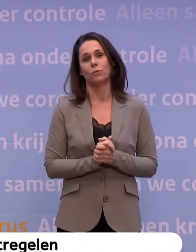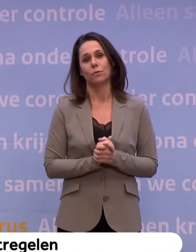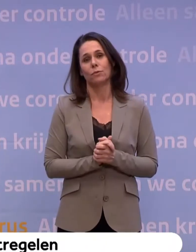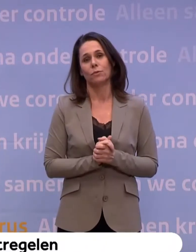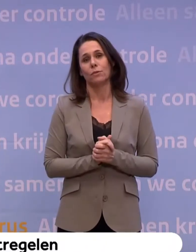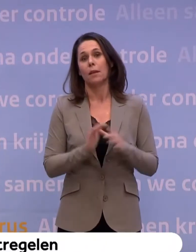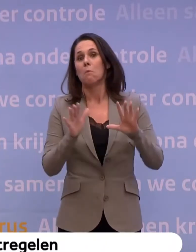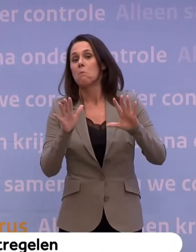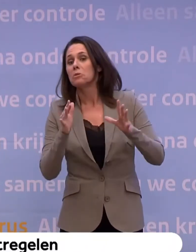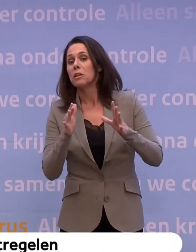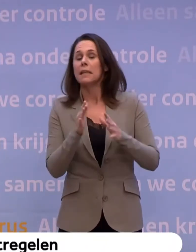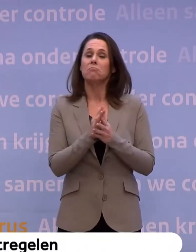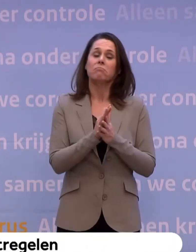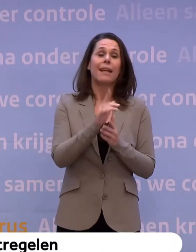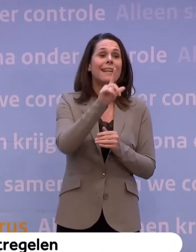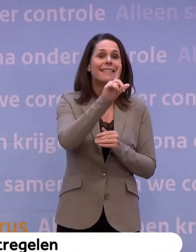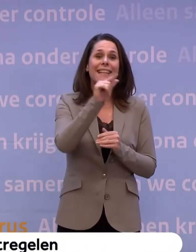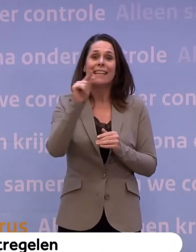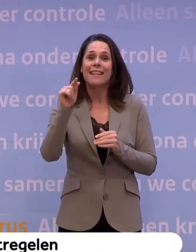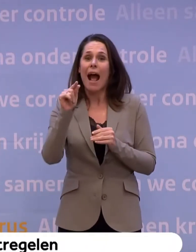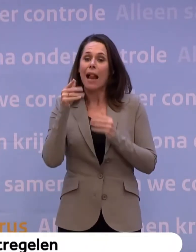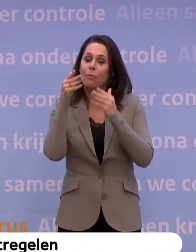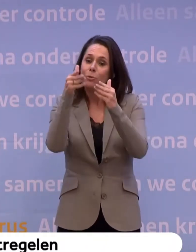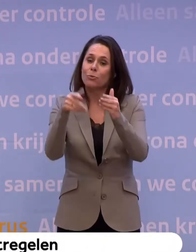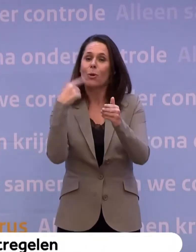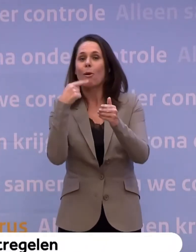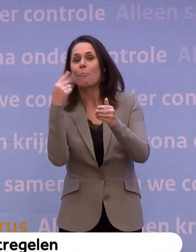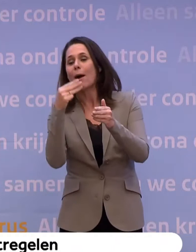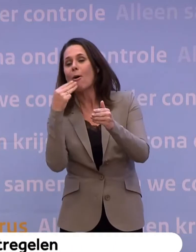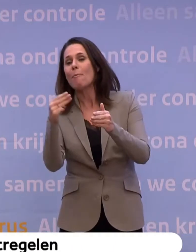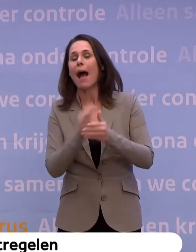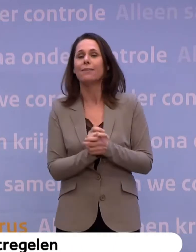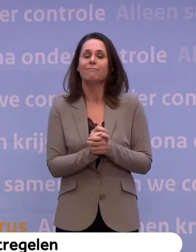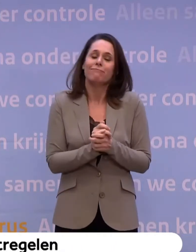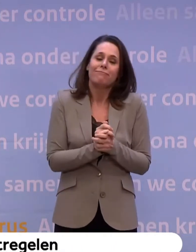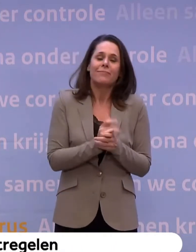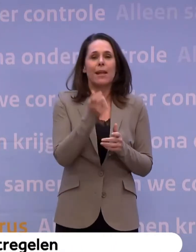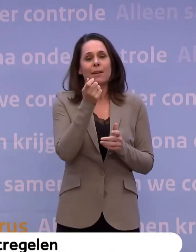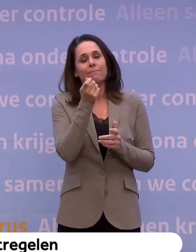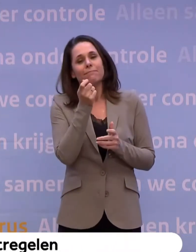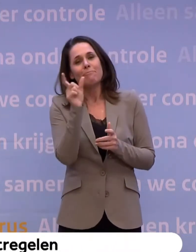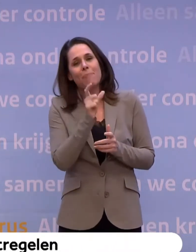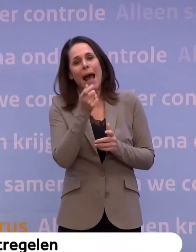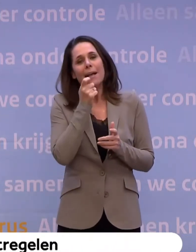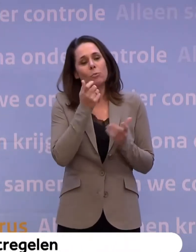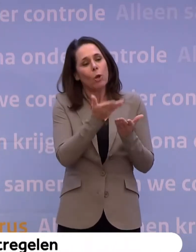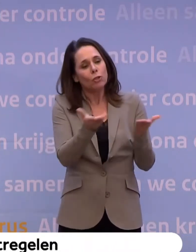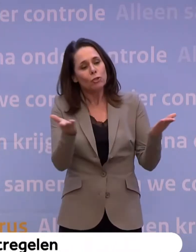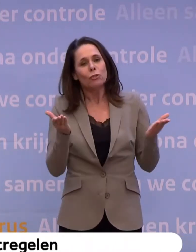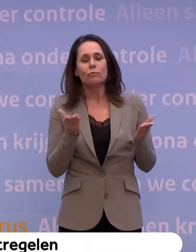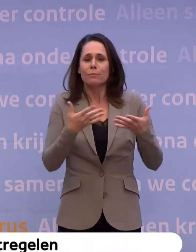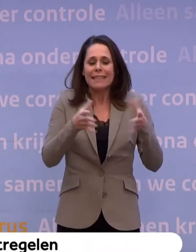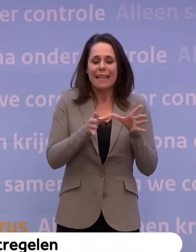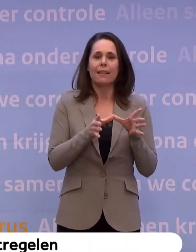Misschien met een digitaal bezoek aan opa of oma, met een lekkere paasbrunch met het gezin... ...of met een wandeling